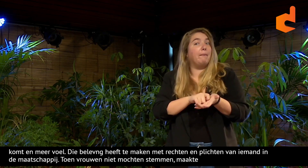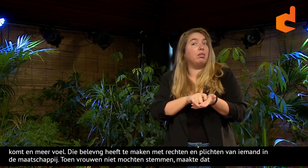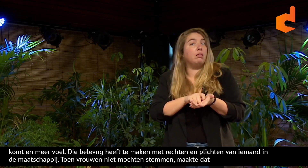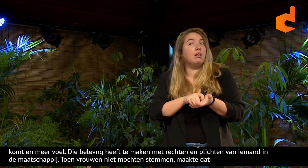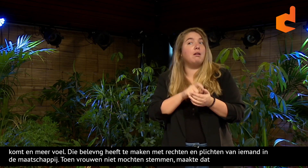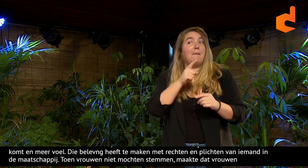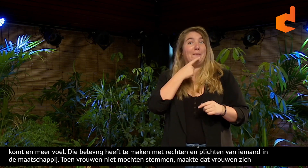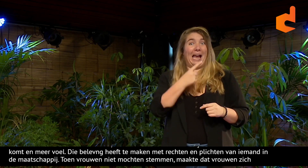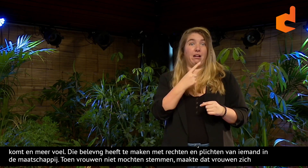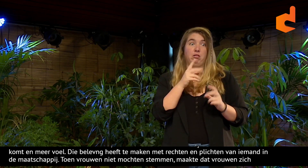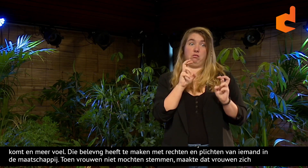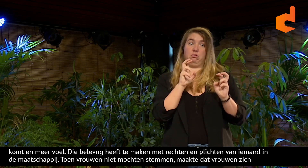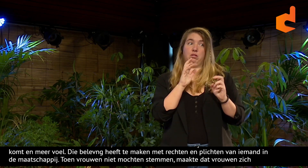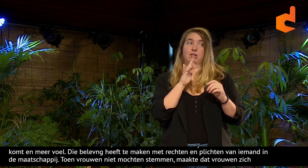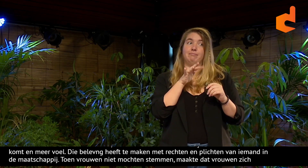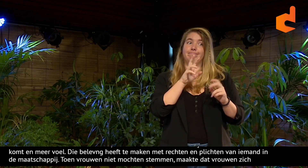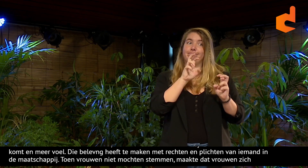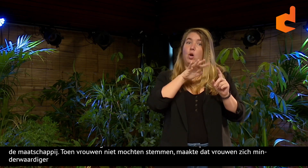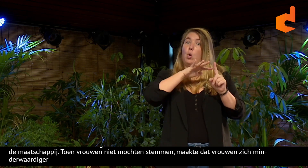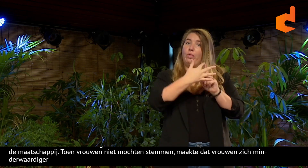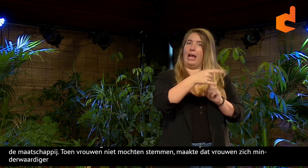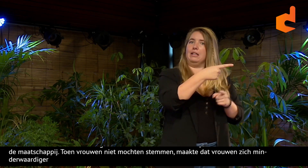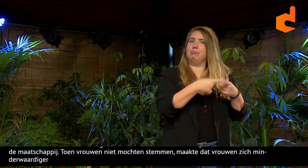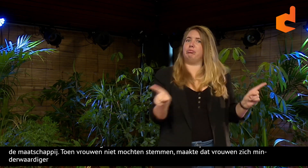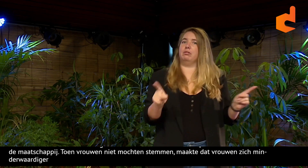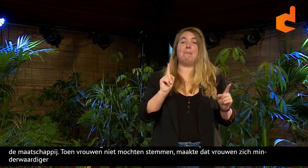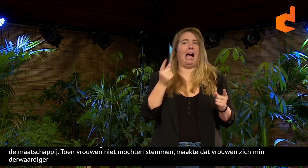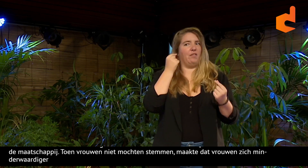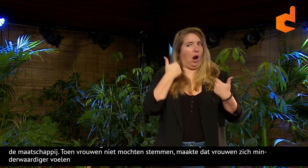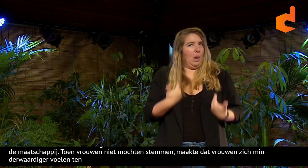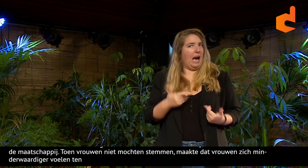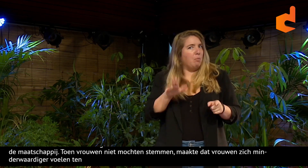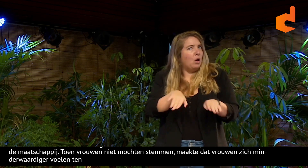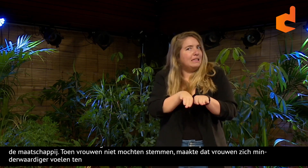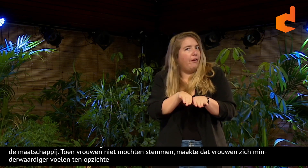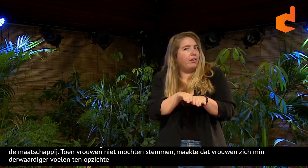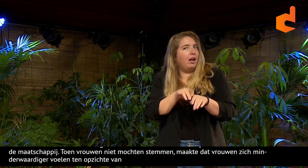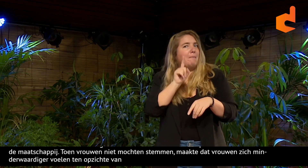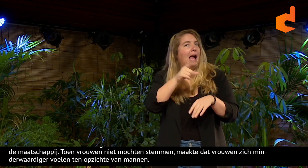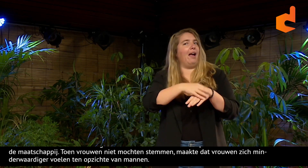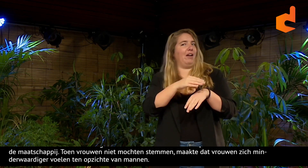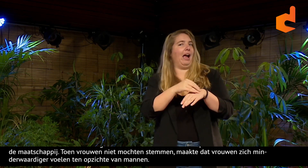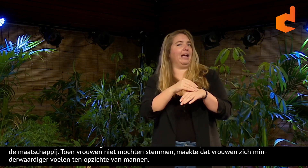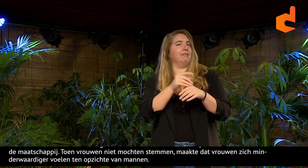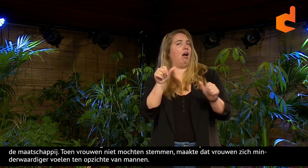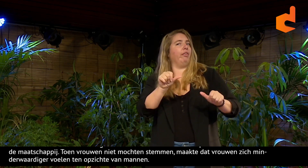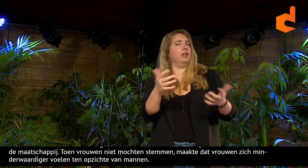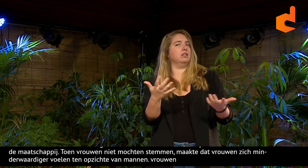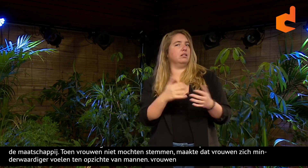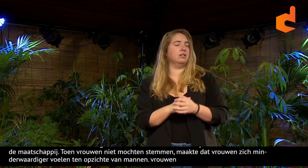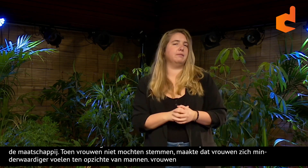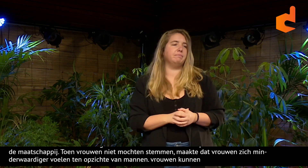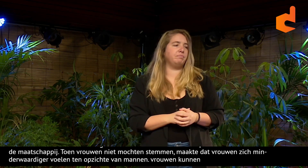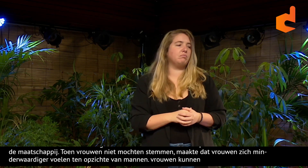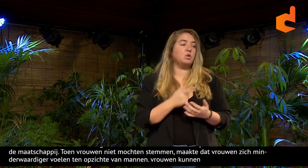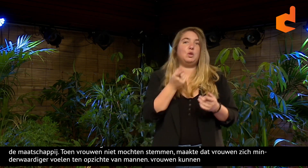En nu kunnen vrouwen wel stemmen. Dus dat betekent dat de context is veranderd. Het vrouwenlichaam is nog volledig hetzelfde, maar de